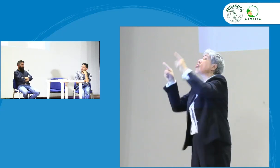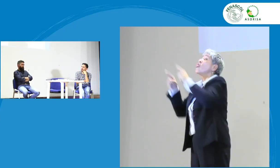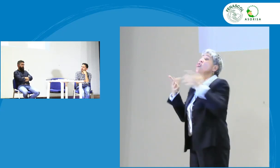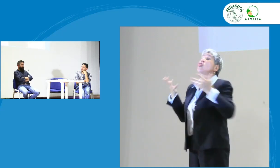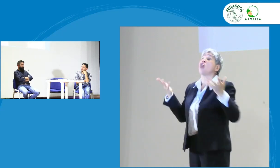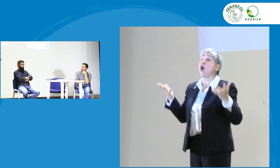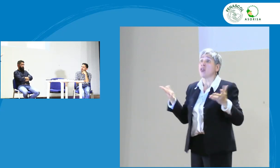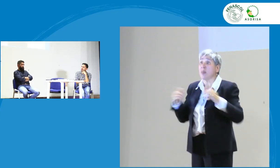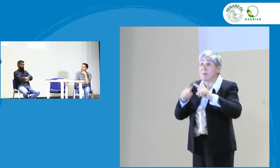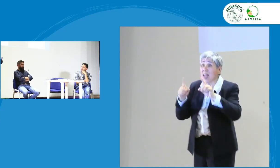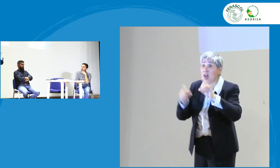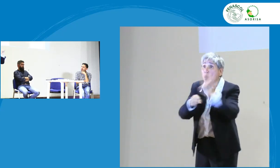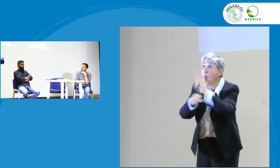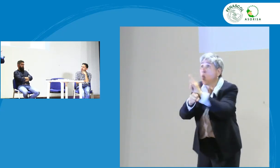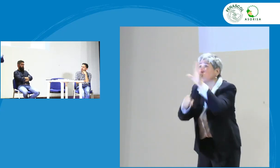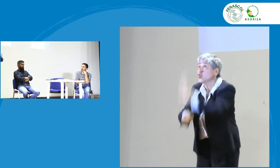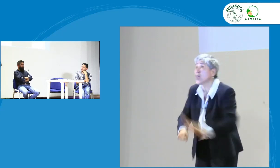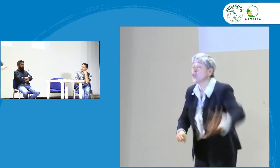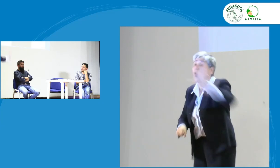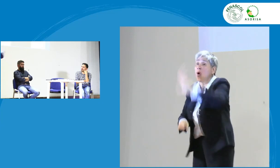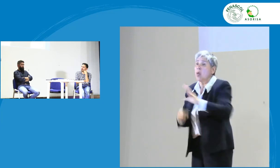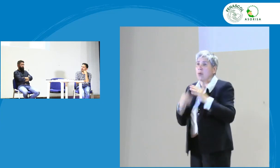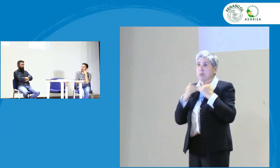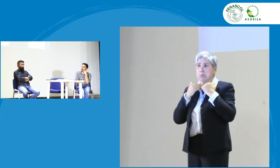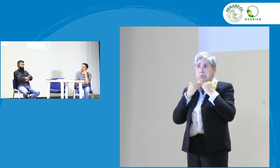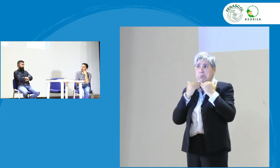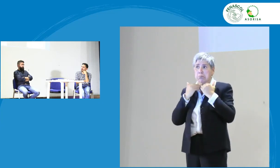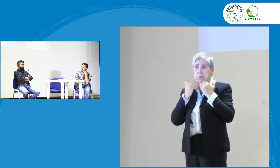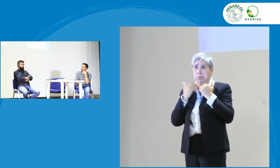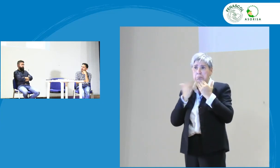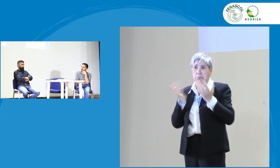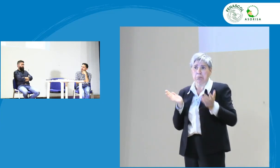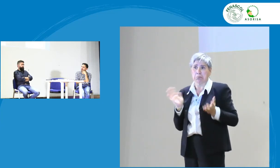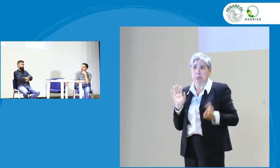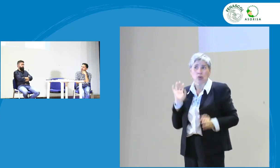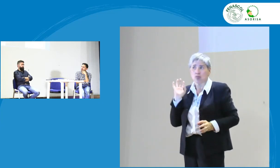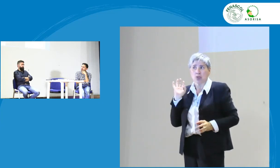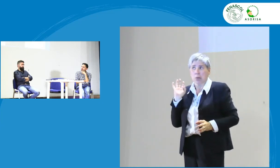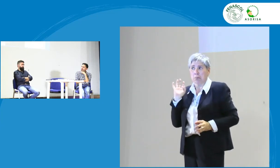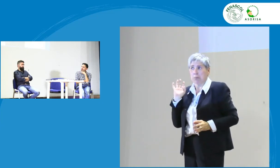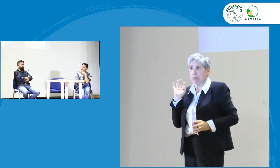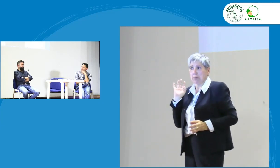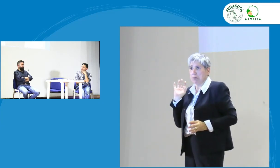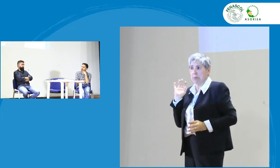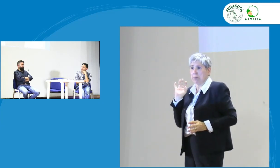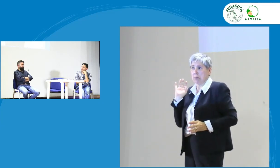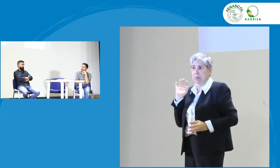por ejemplo digamos que se pueden crear muchas cosas pero se usan no lo sé